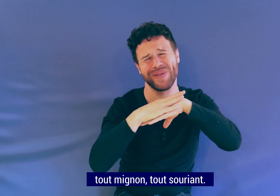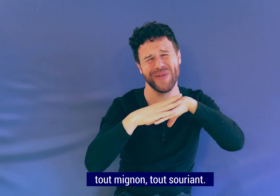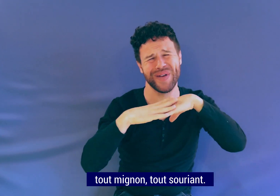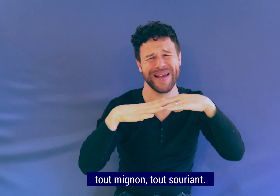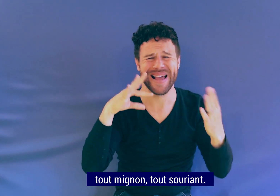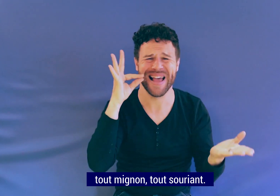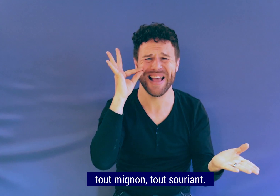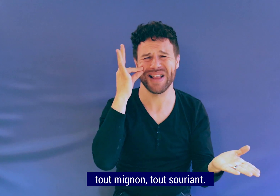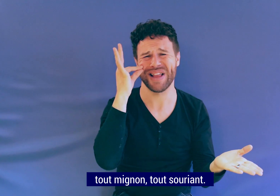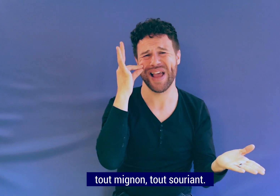tout souriant.